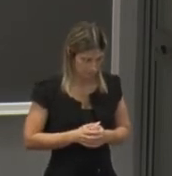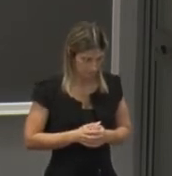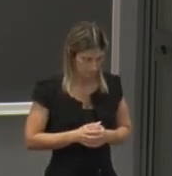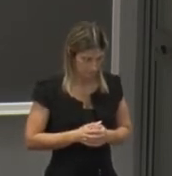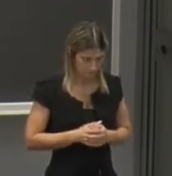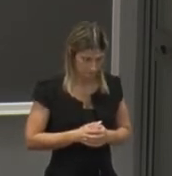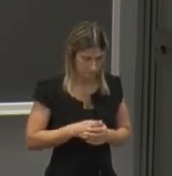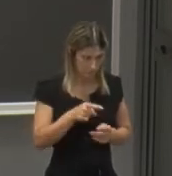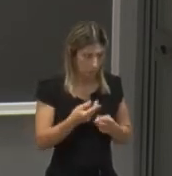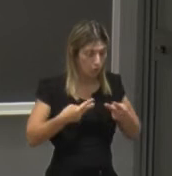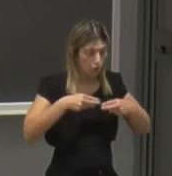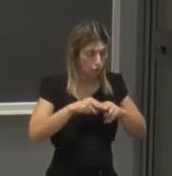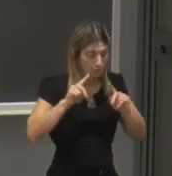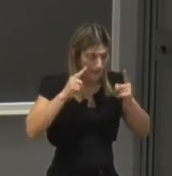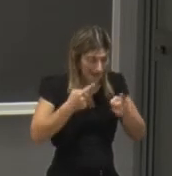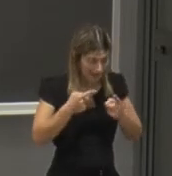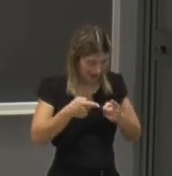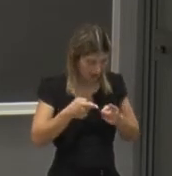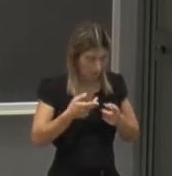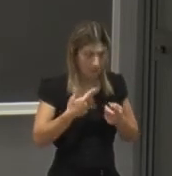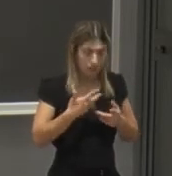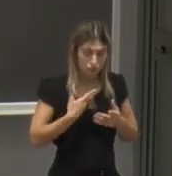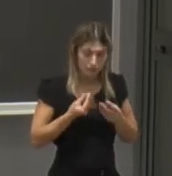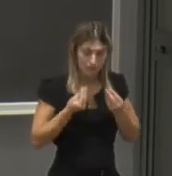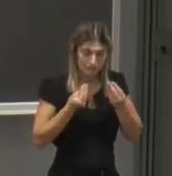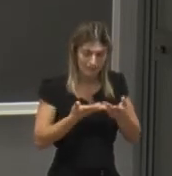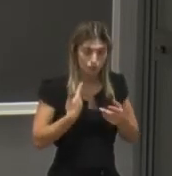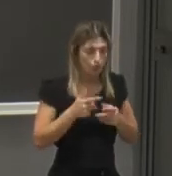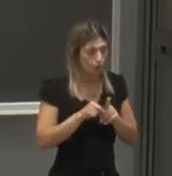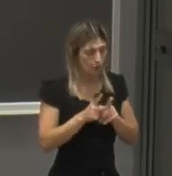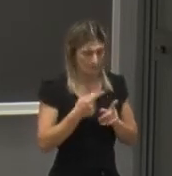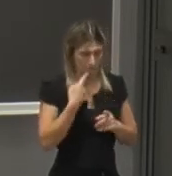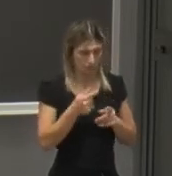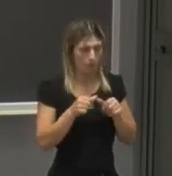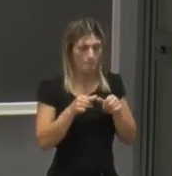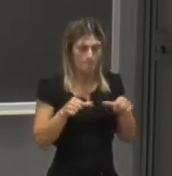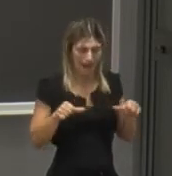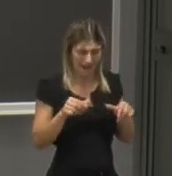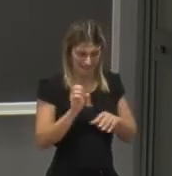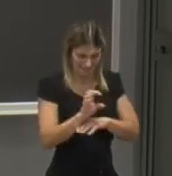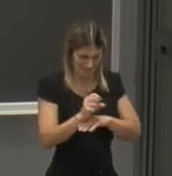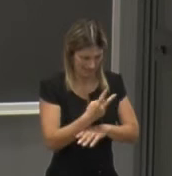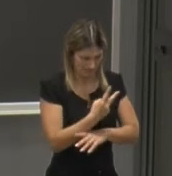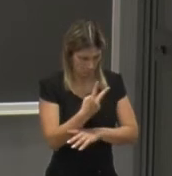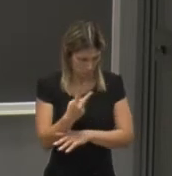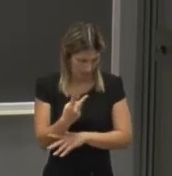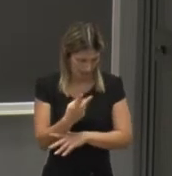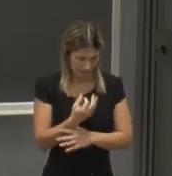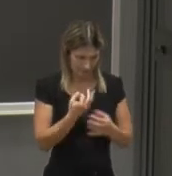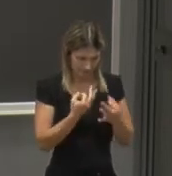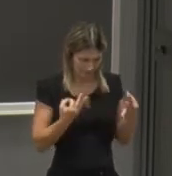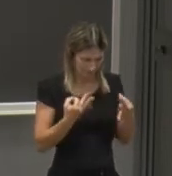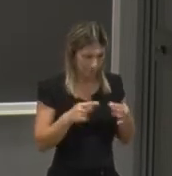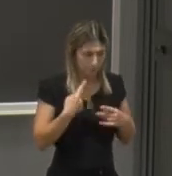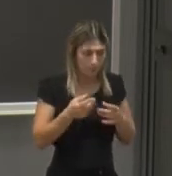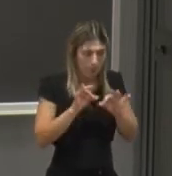quindi dopo che la laurea triennale in ingegneria di informazione vi dà una solida preparazione di base con insegnamenti comuni per i due anni e